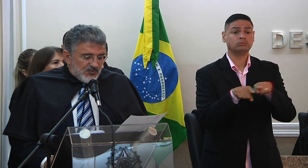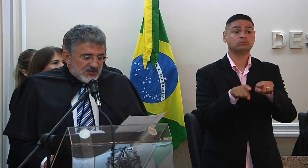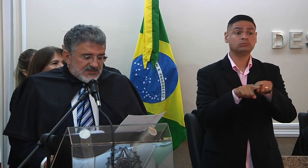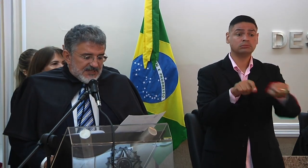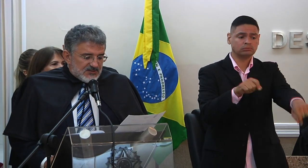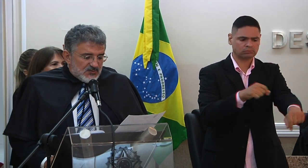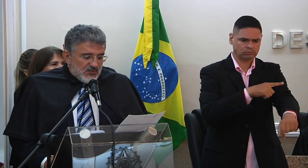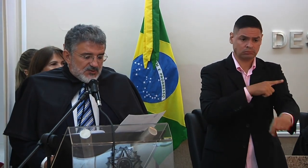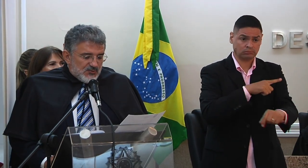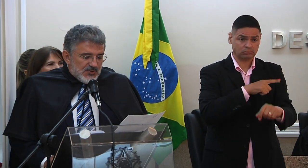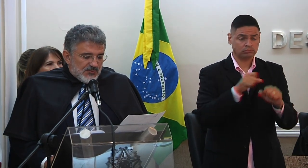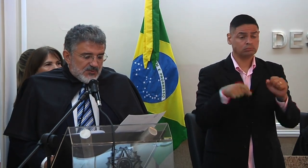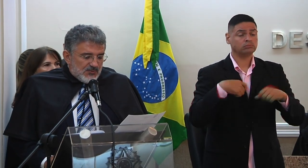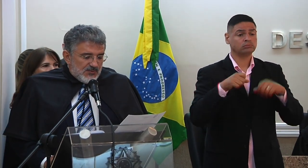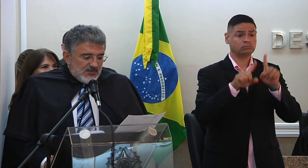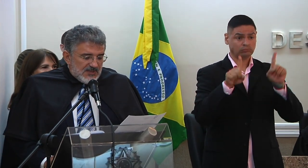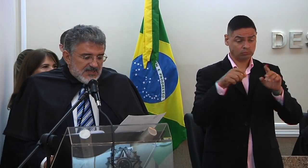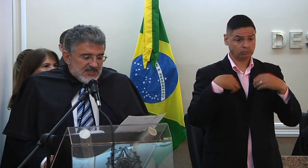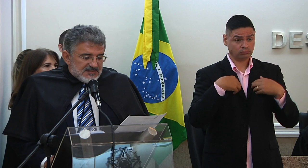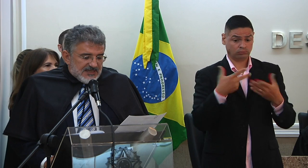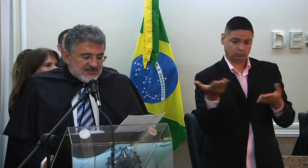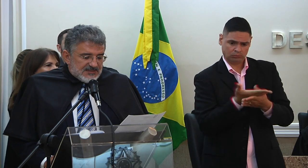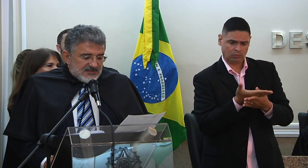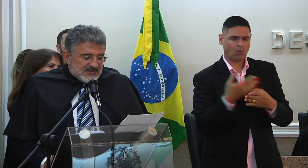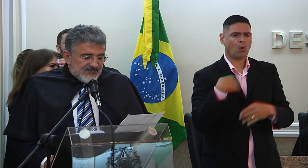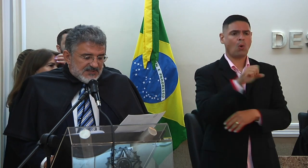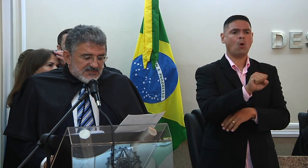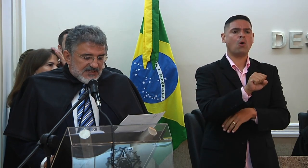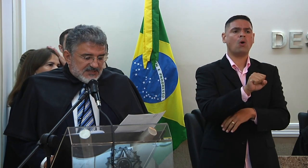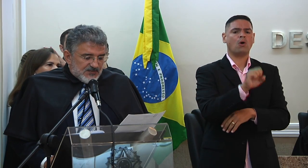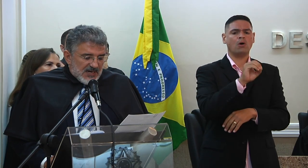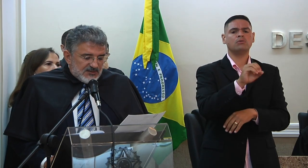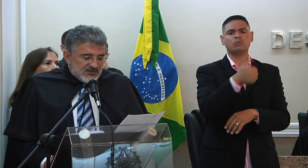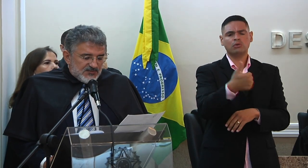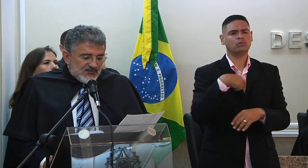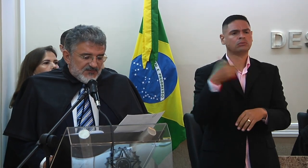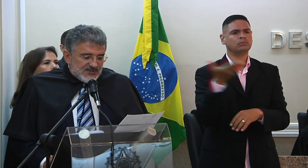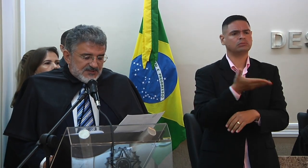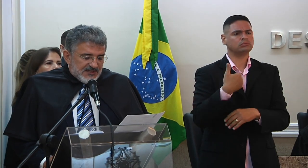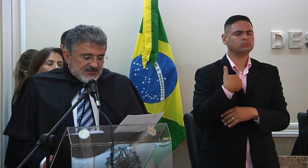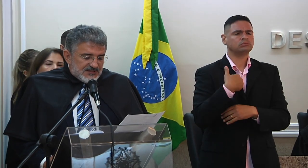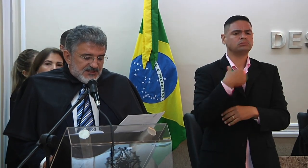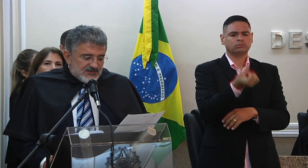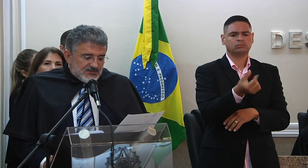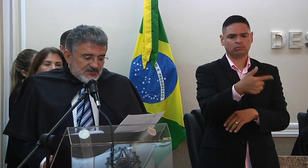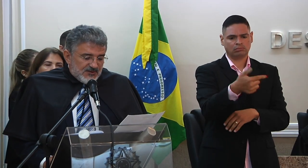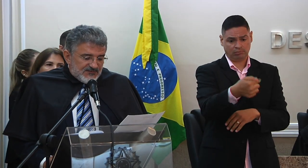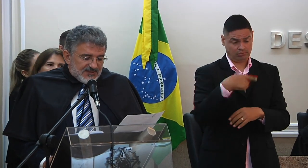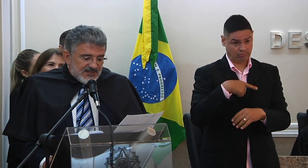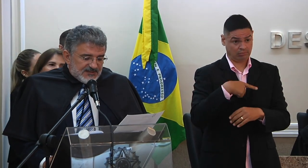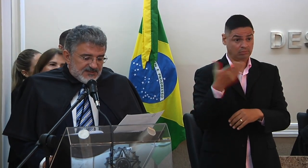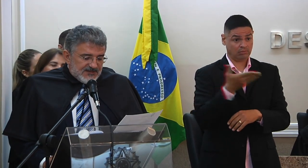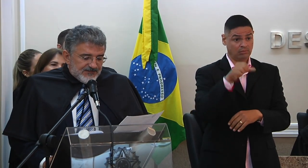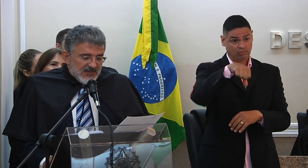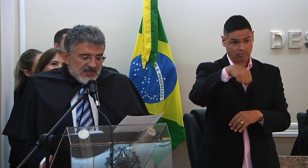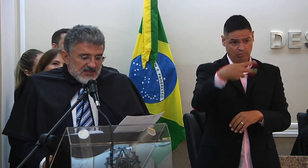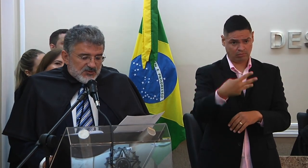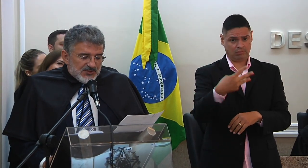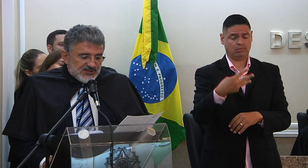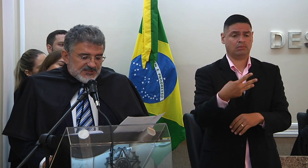constante no processo 8001 727 barra 2023 dígito 93